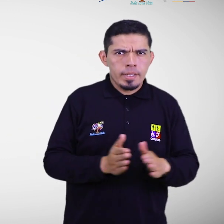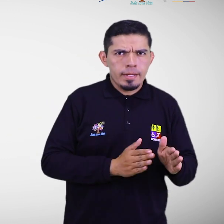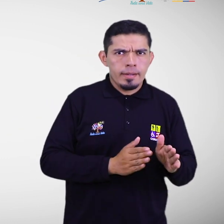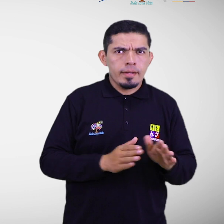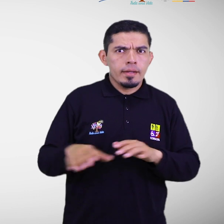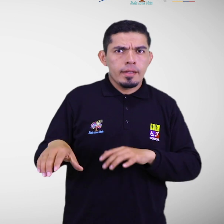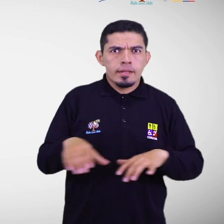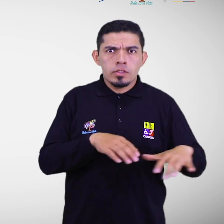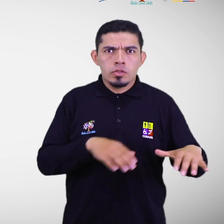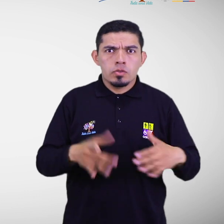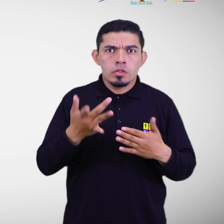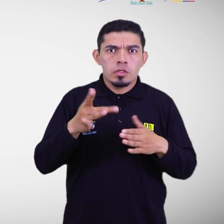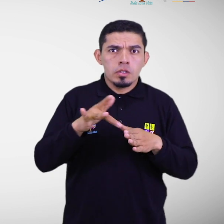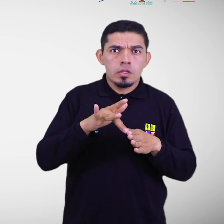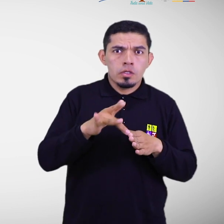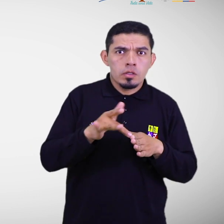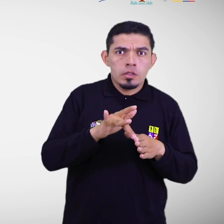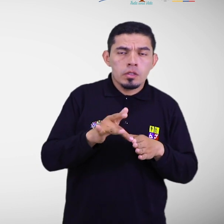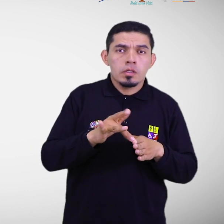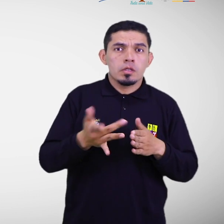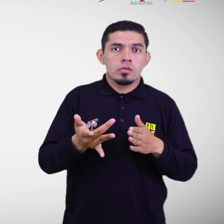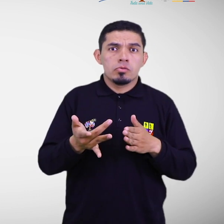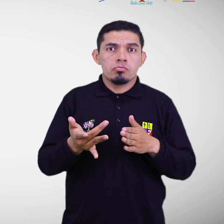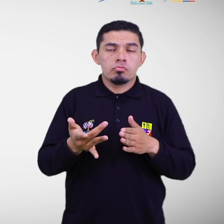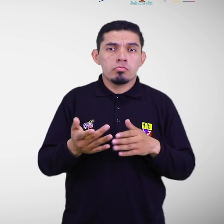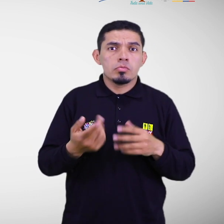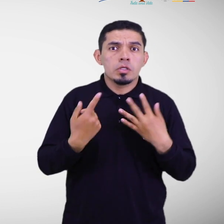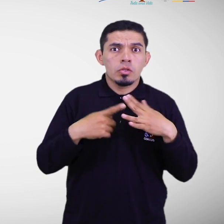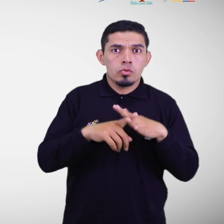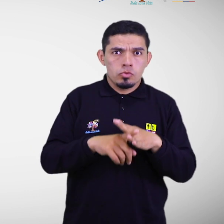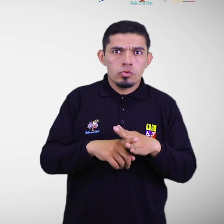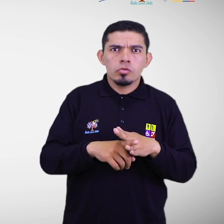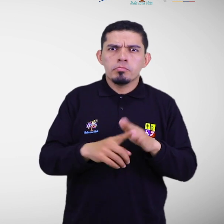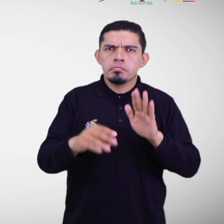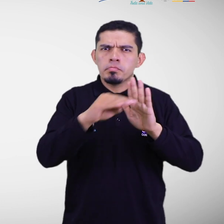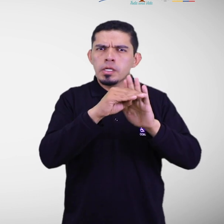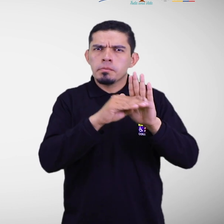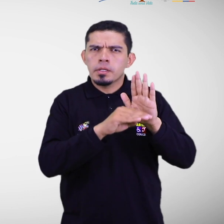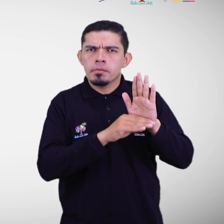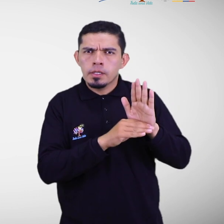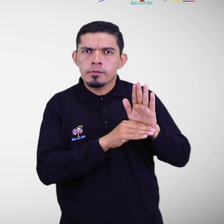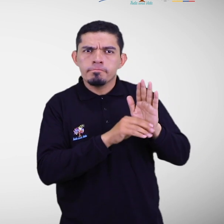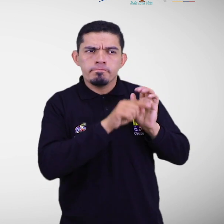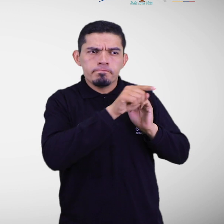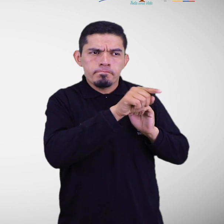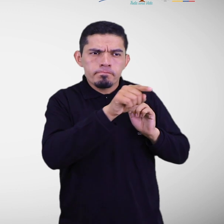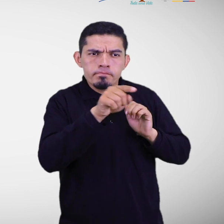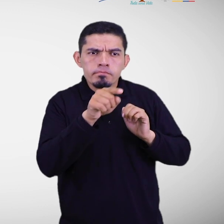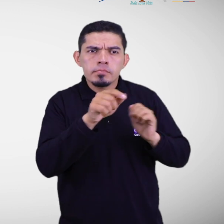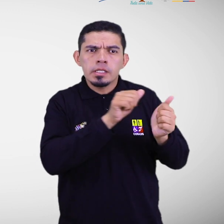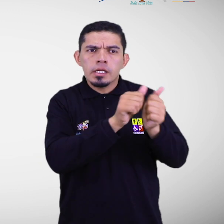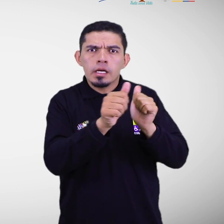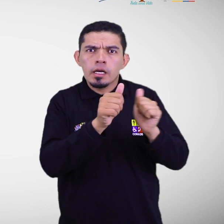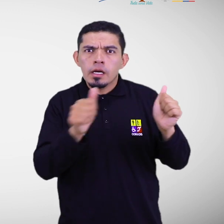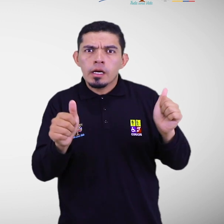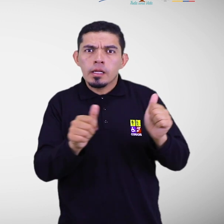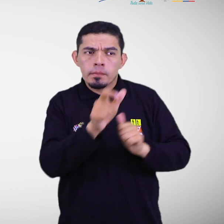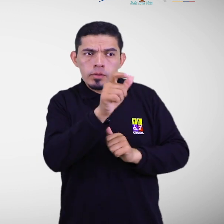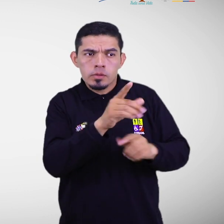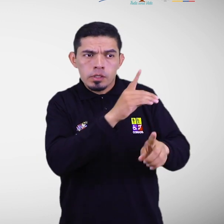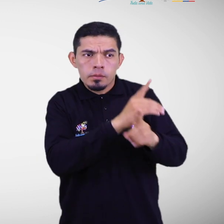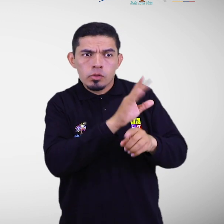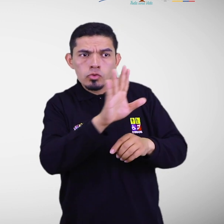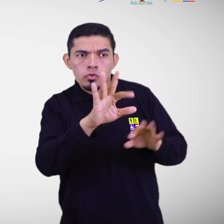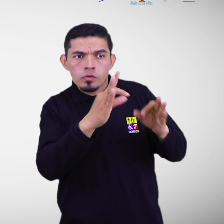gestión inclusiva del riesgo deben contemplar las necesidades específicas de las personas con discapacidad y su núcleo familiar,